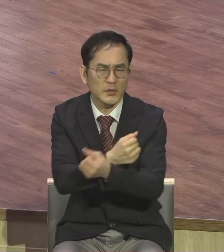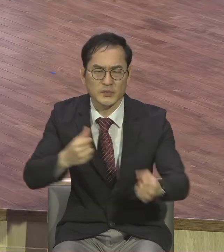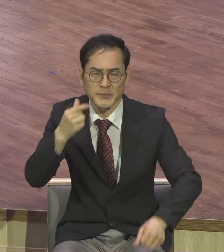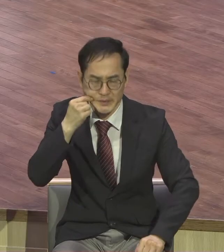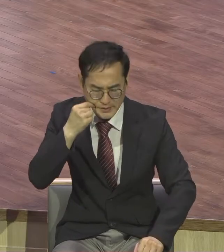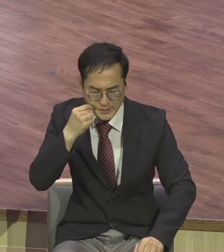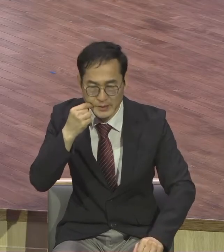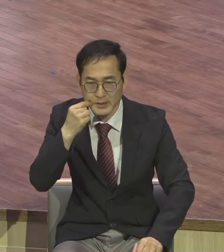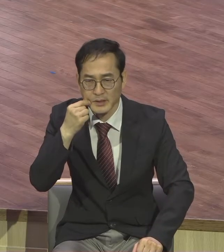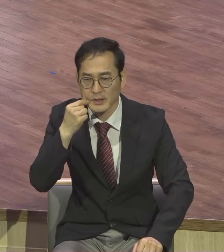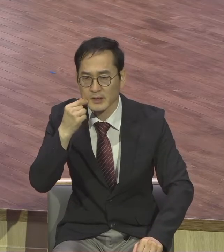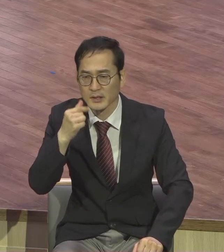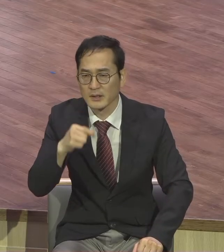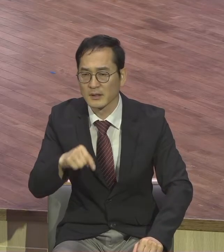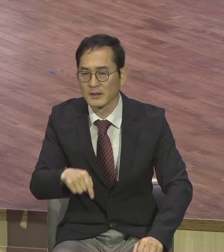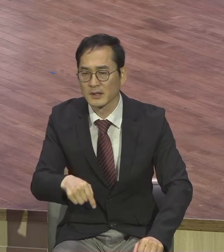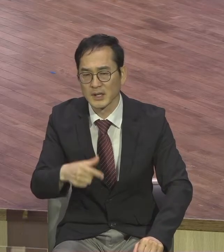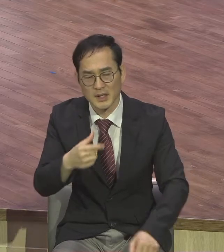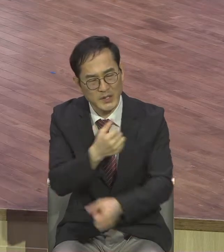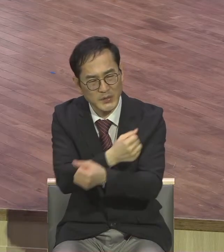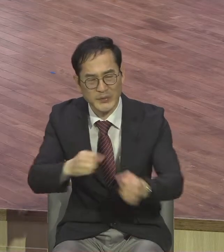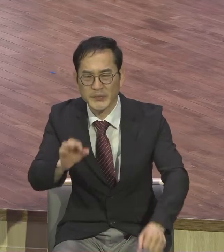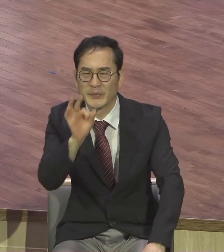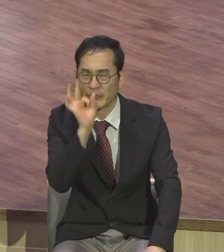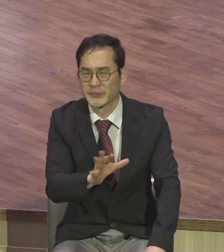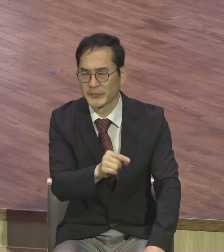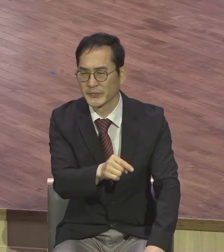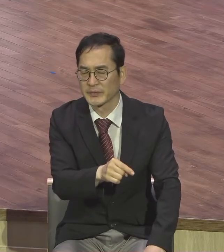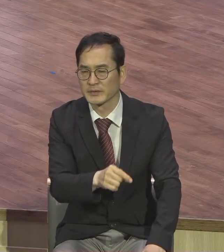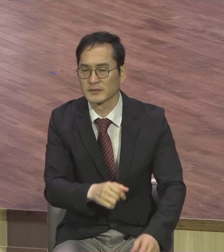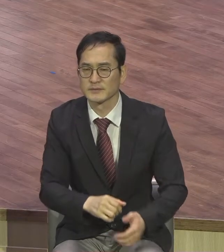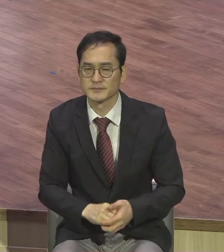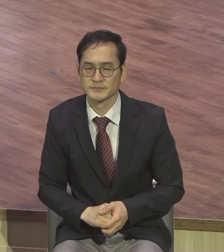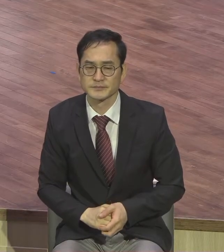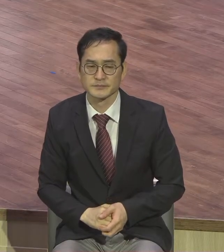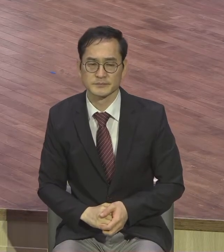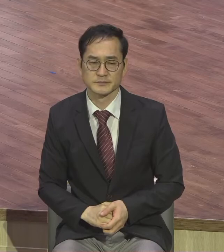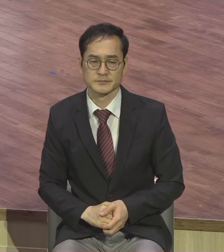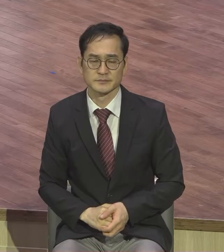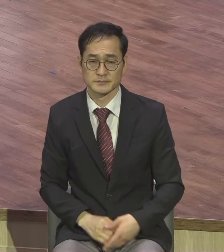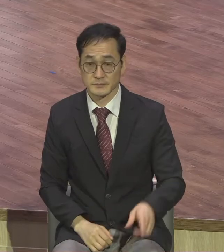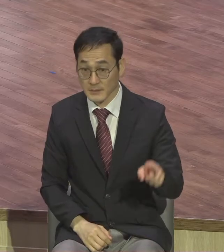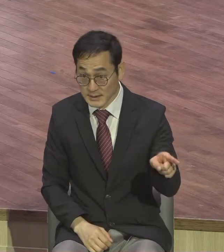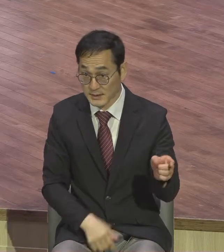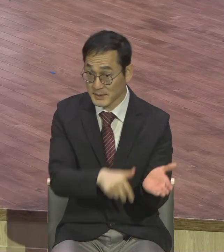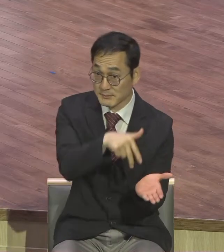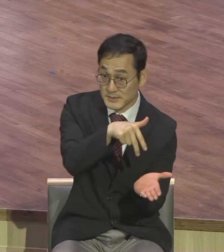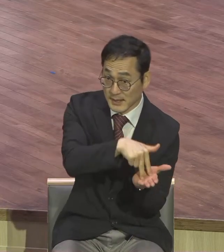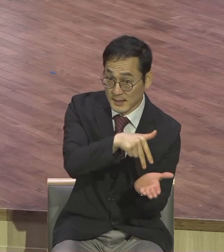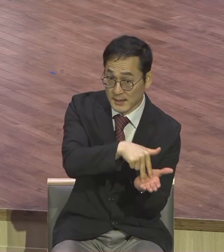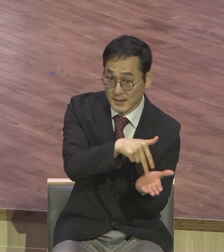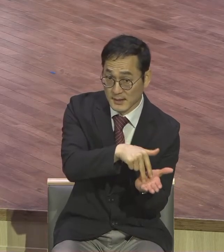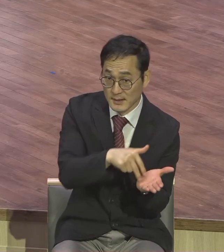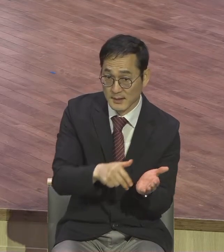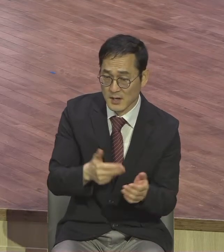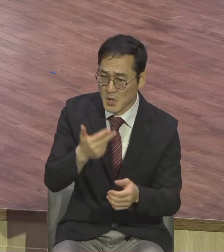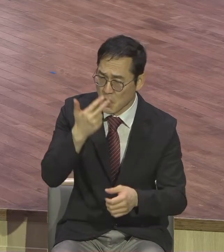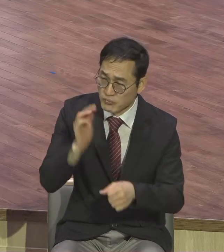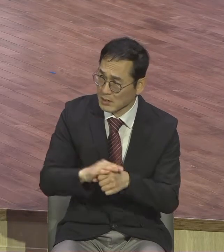어떻게 보면요. 이 당시 유대 종교 지도자들 편에서 보면 굉장히 억울한 말이에요. 왜냐.